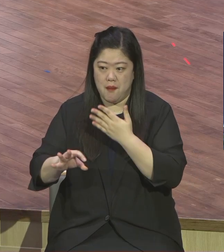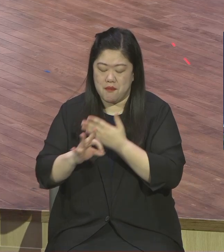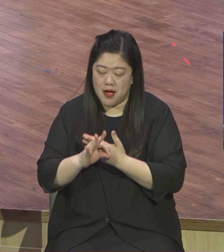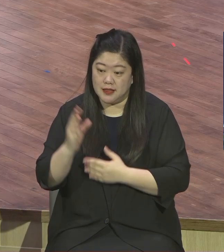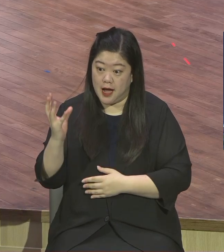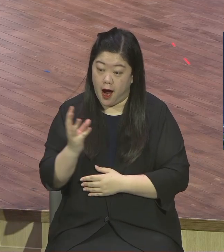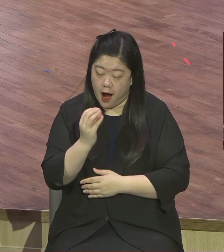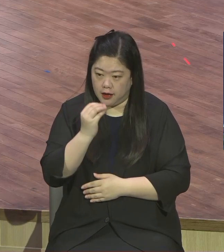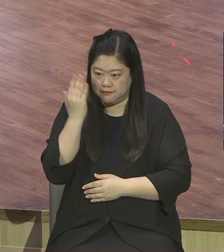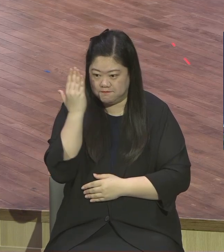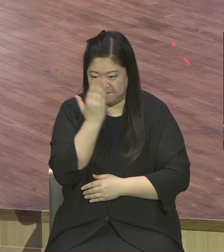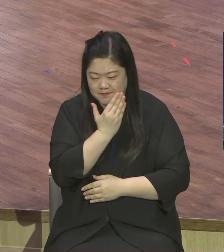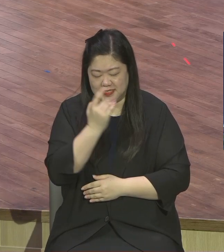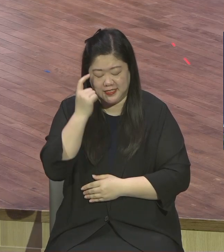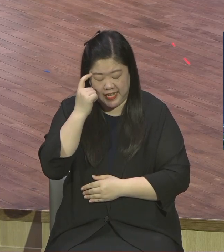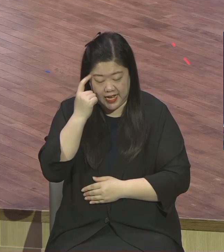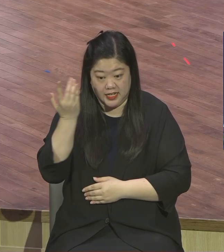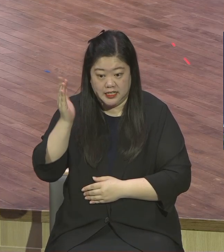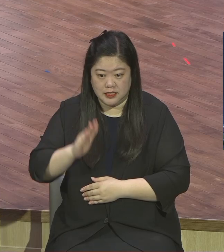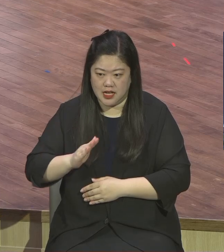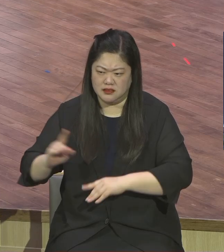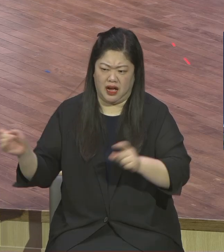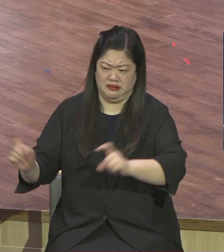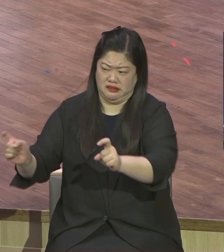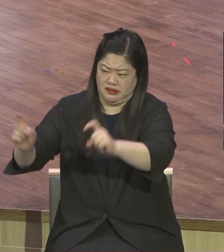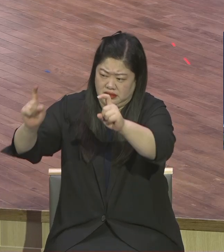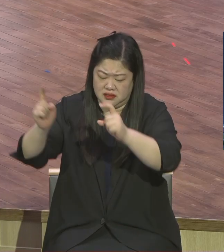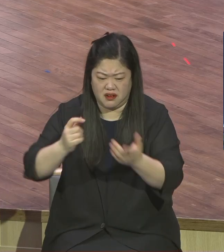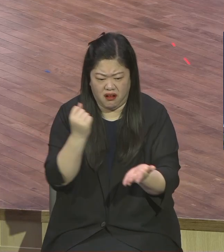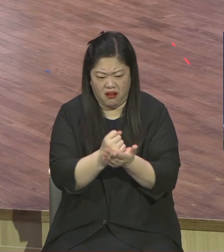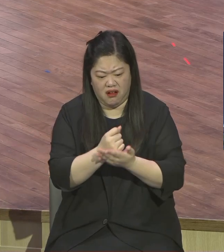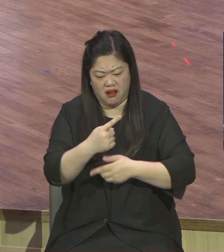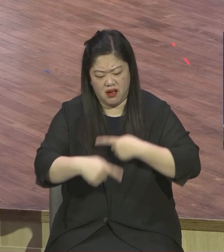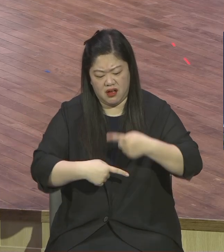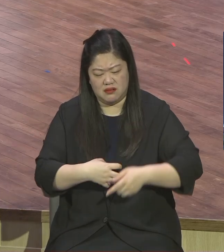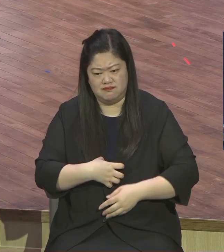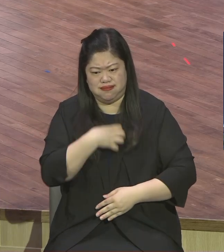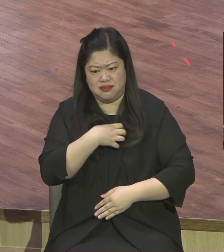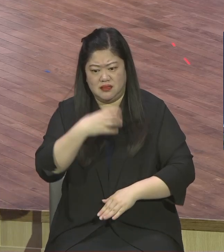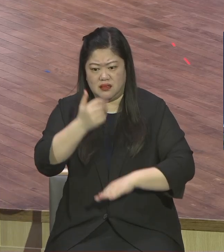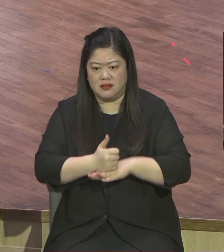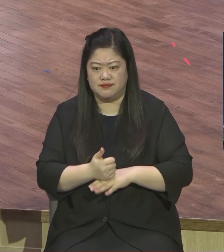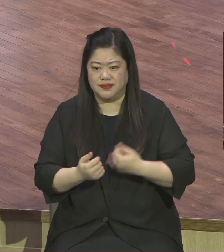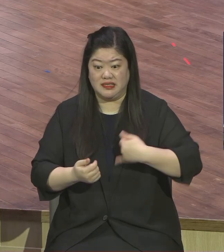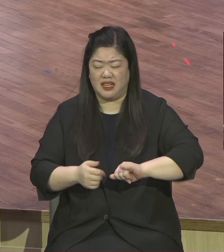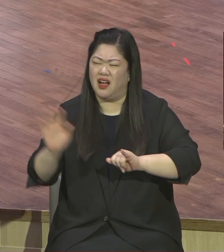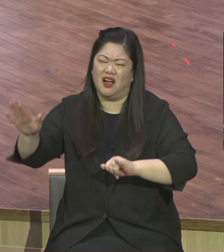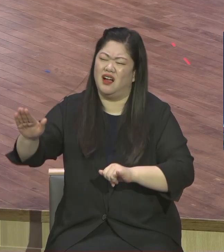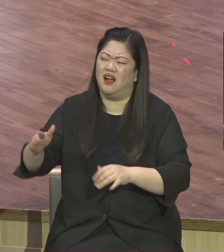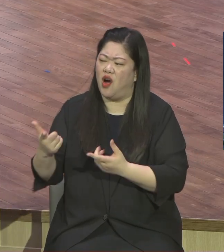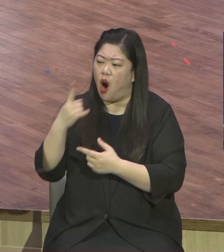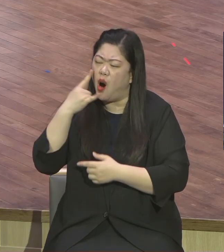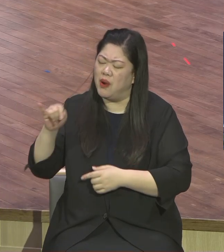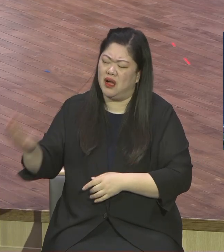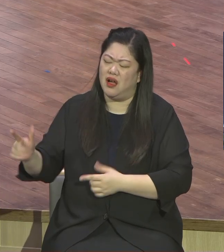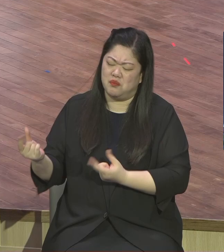손을 끌고 집으로 돌아가자고 그렇게 했는데 조용히 계신 어머니가